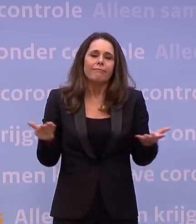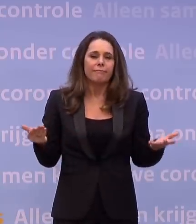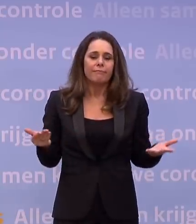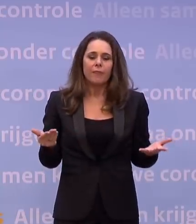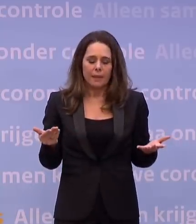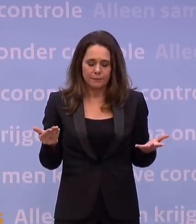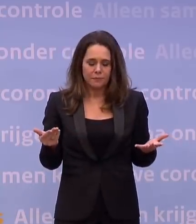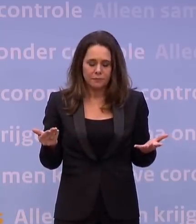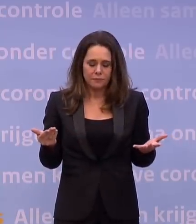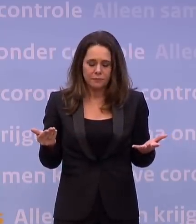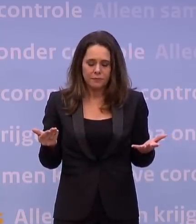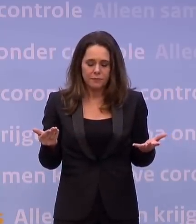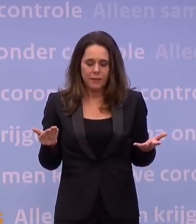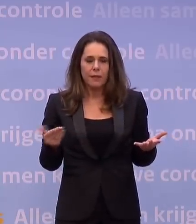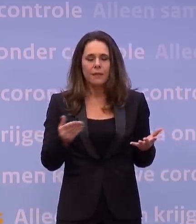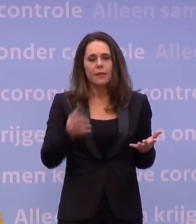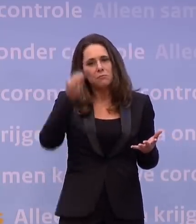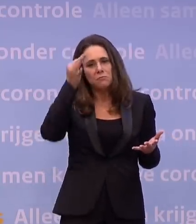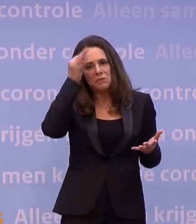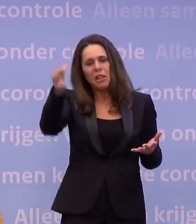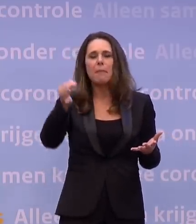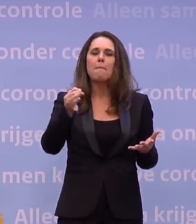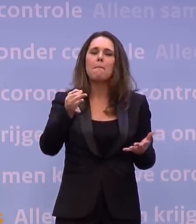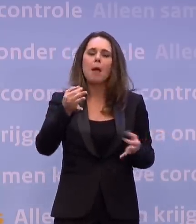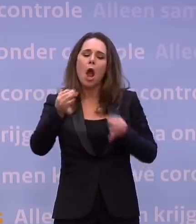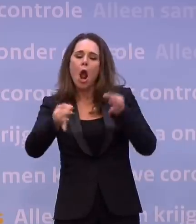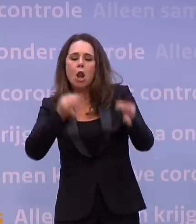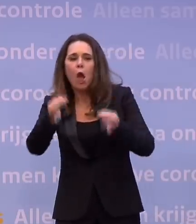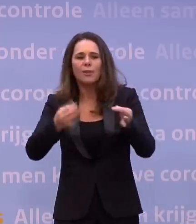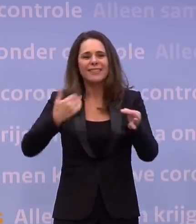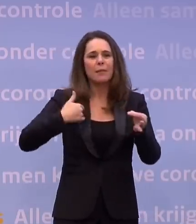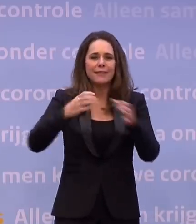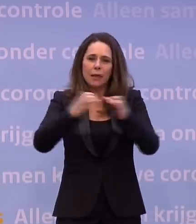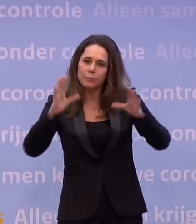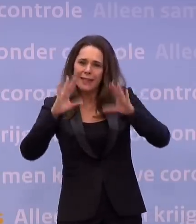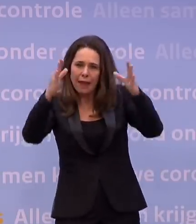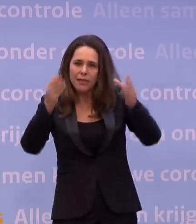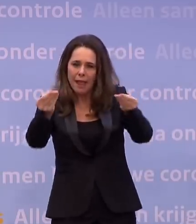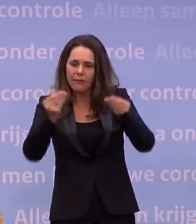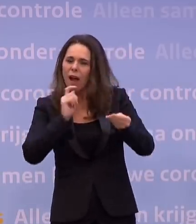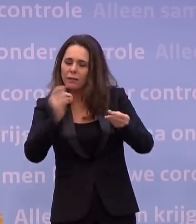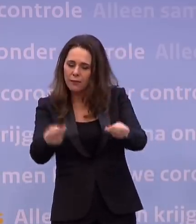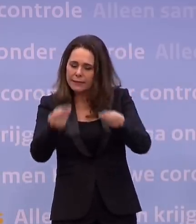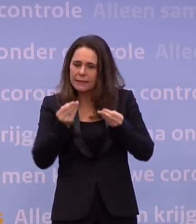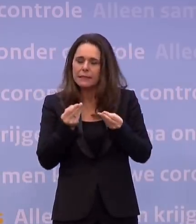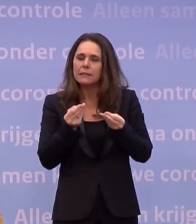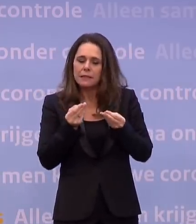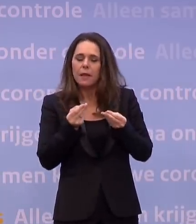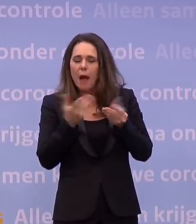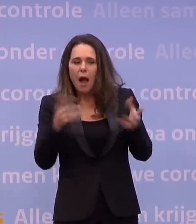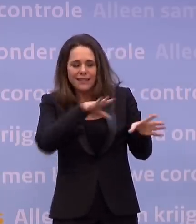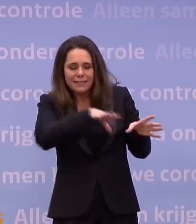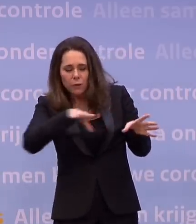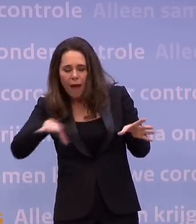buitengewoon slimme logistieke mensen, ook uit het bedrijfsleven, om te zorgen dat we daar echt alle mogelijke scenario's